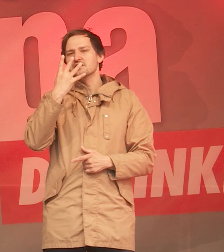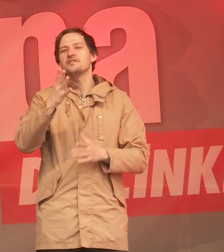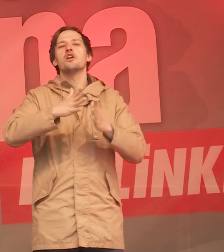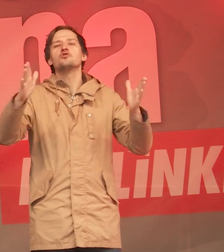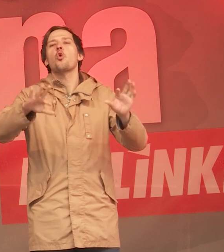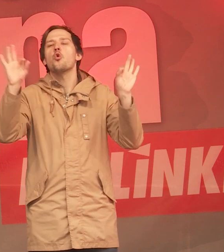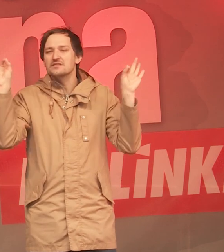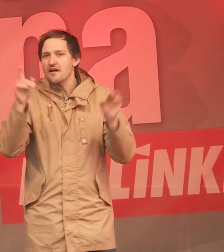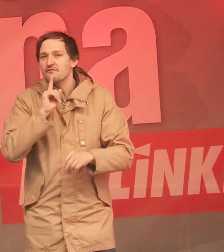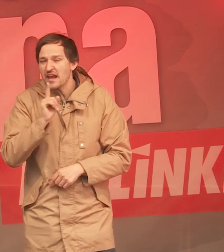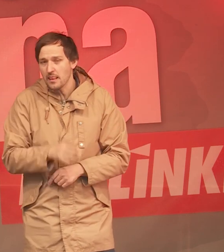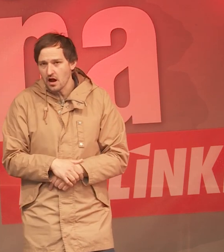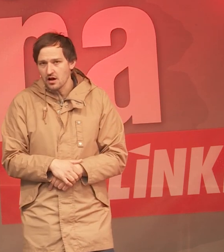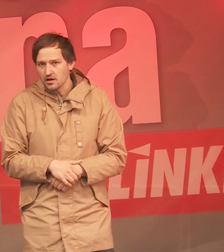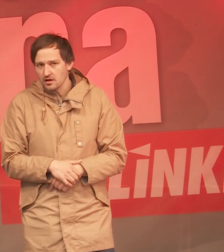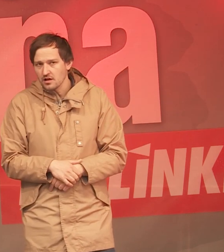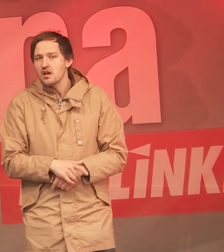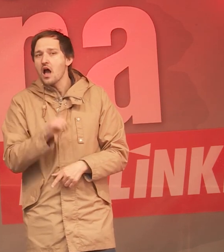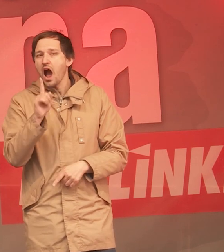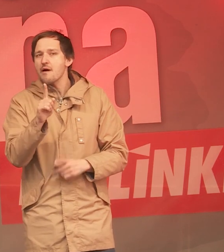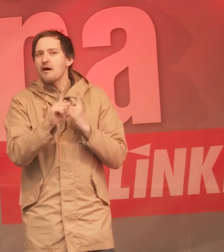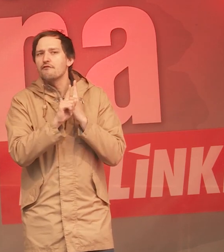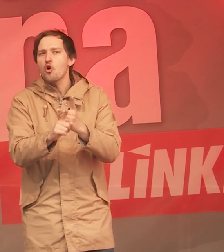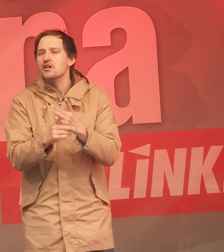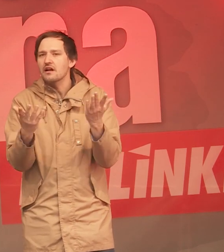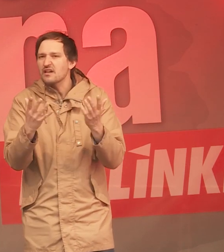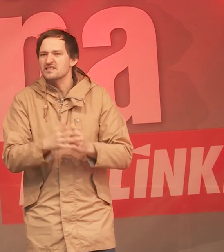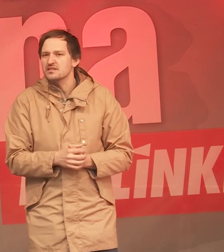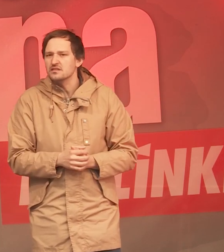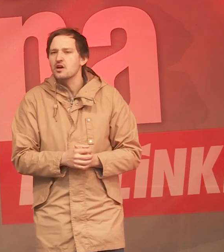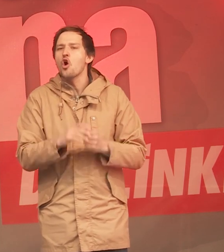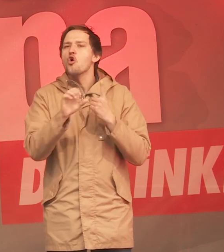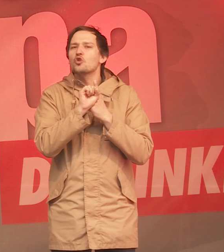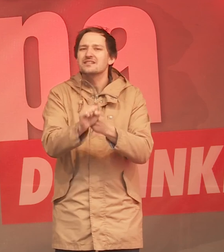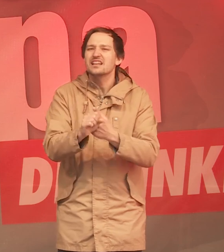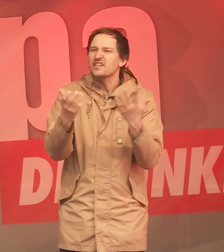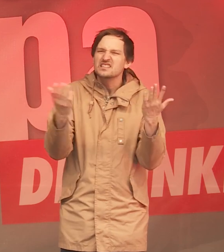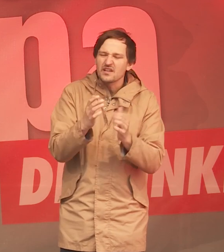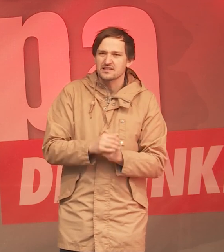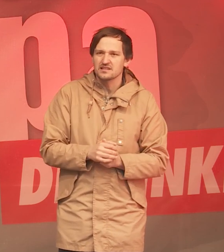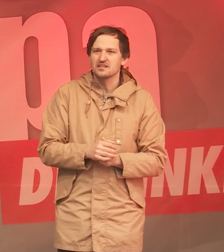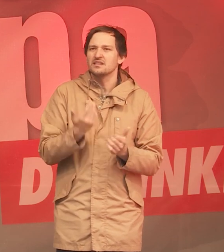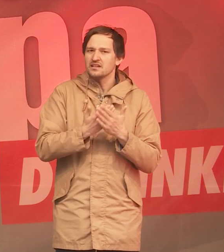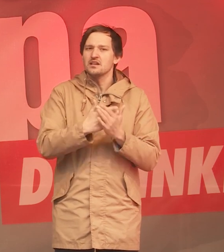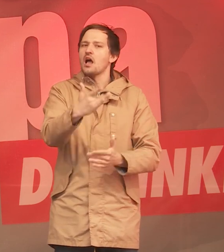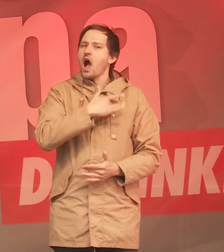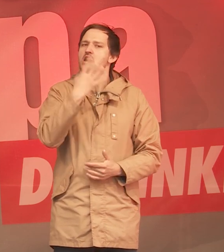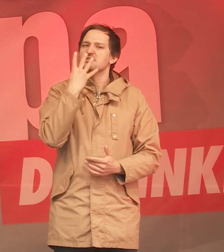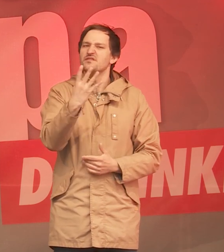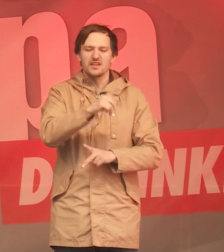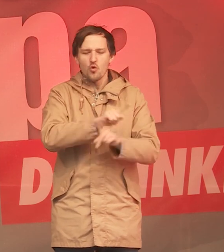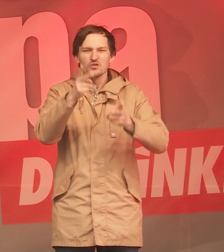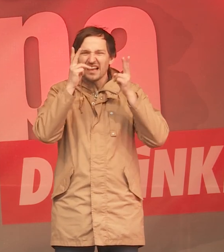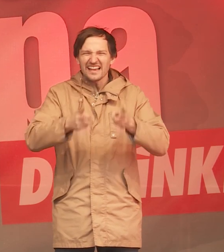war. Aber ich würde mir wünschen, dass daraus auch mal Konsequenzen folgen und man nicht trotzdem das ganze Hartz-IV-Unrecht weiterverwaltet.